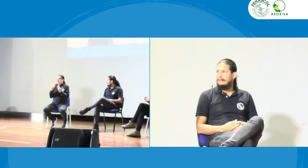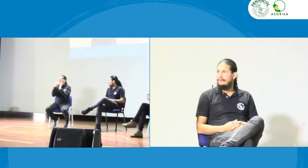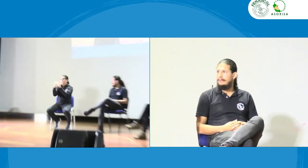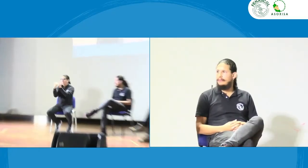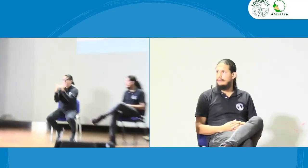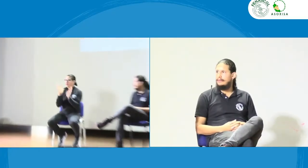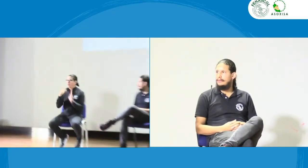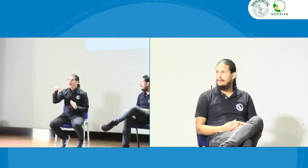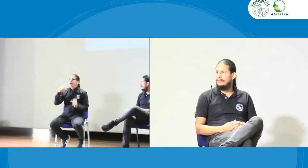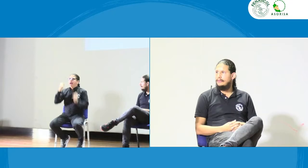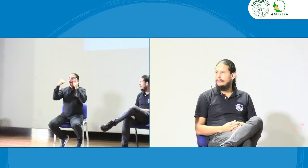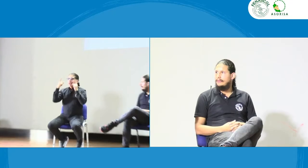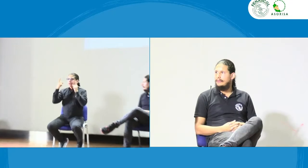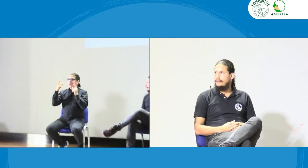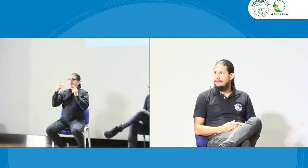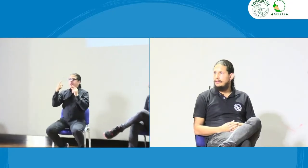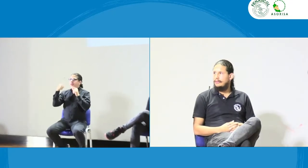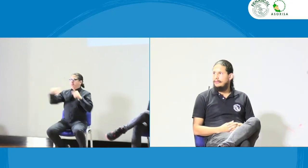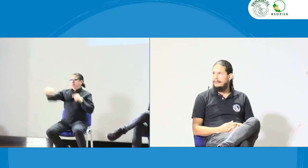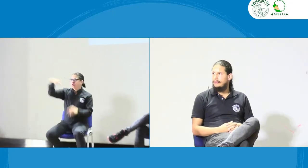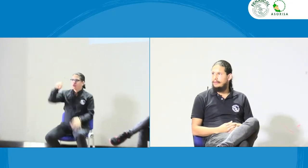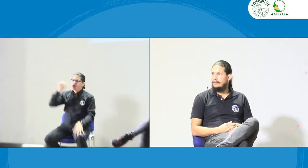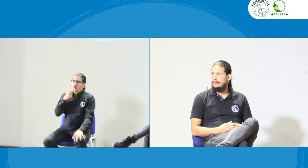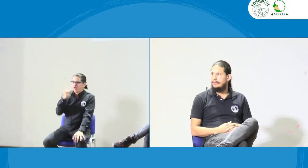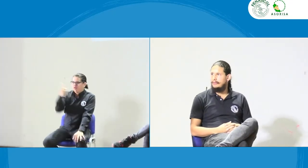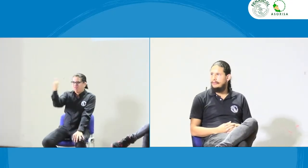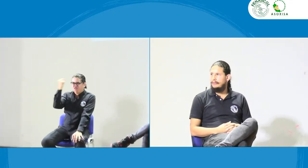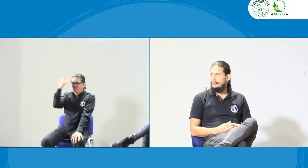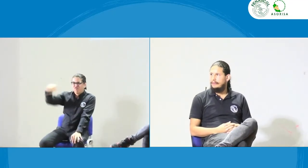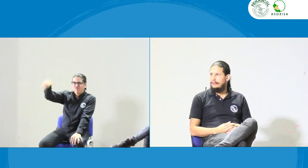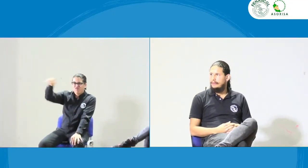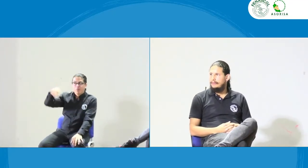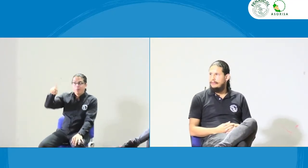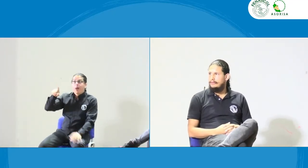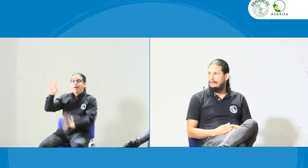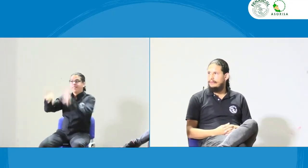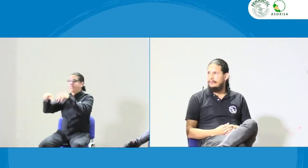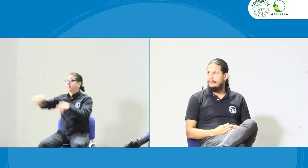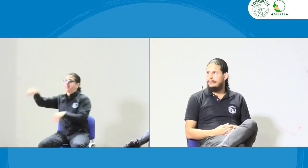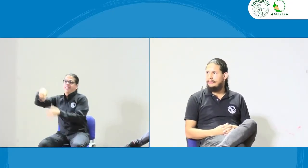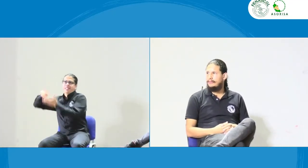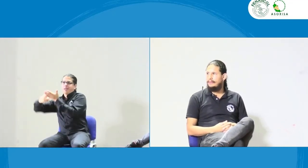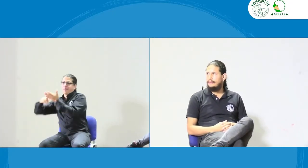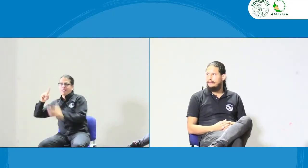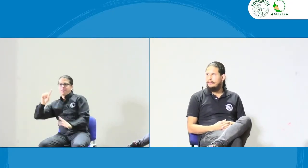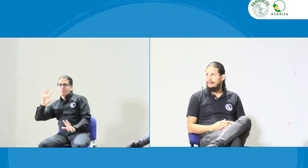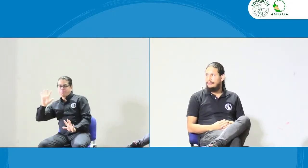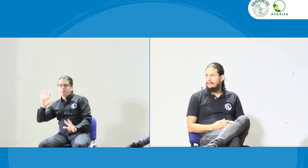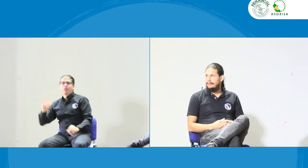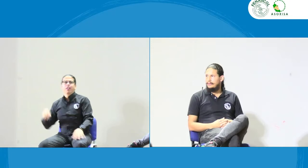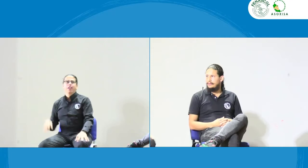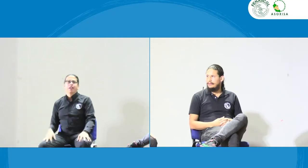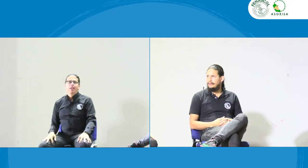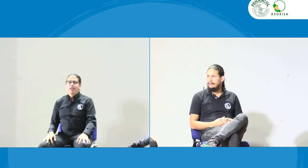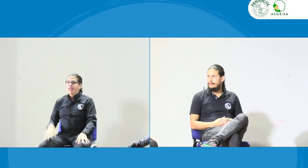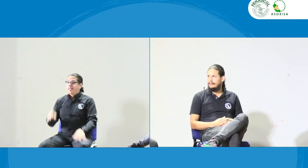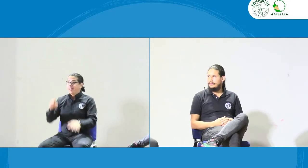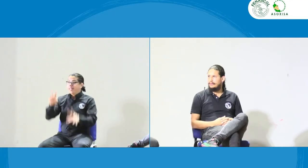a mí me gusta usar mucho los ejemplos las ilustraciones porque para los sordos es mucho más fácil pues entenderlo vamos a ver si los intérpretes me pueden